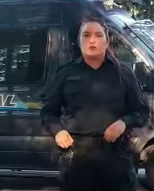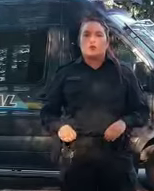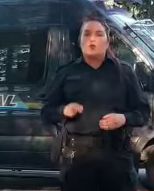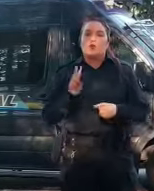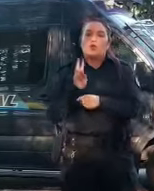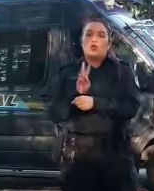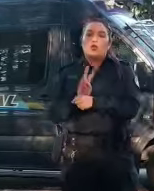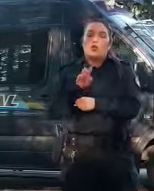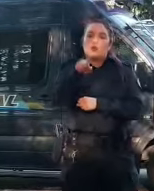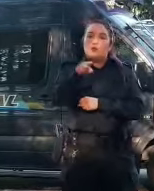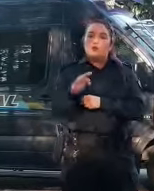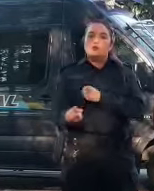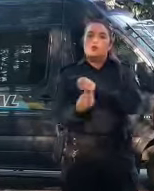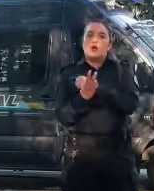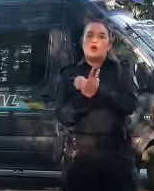es cuidarnos a todos.